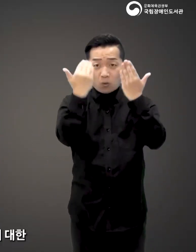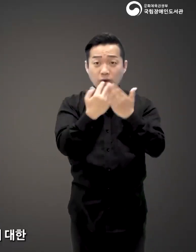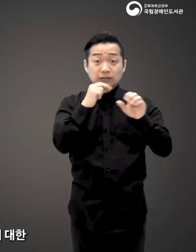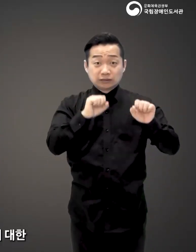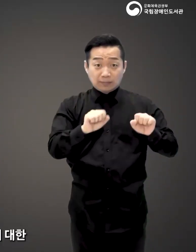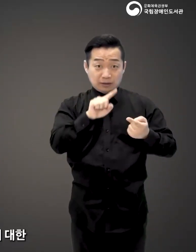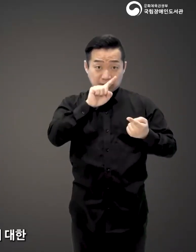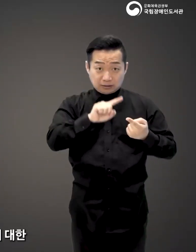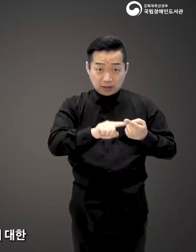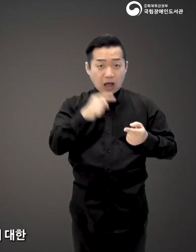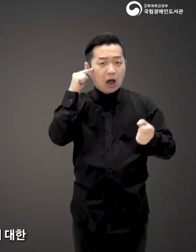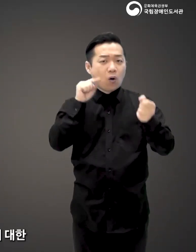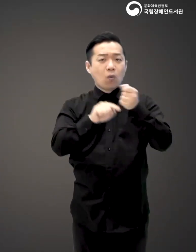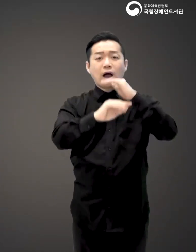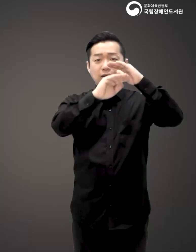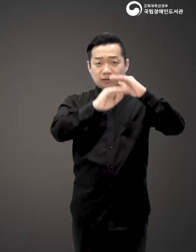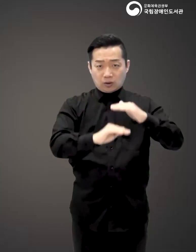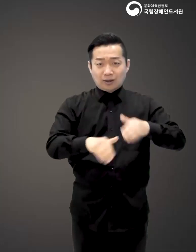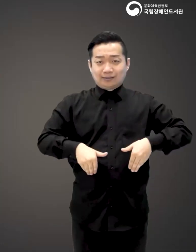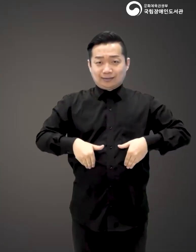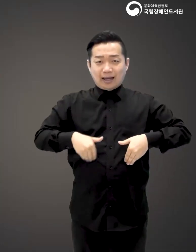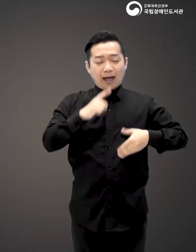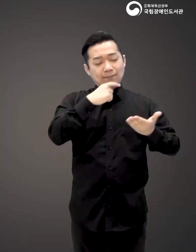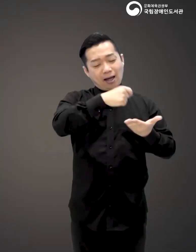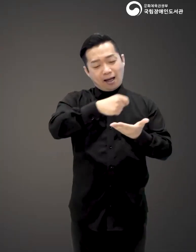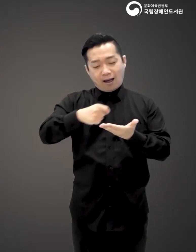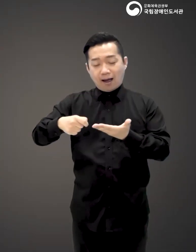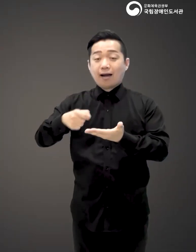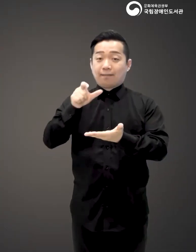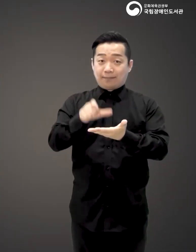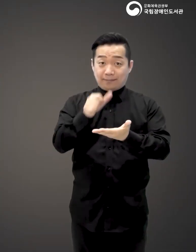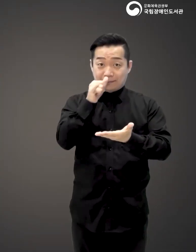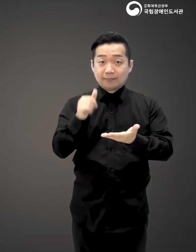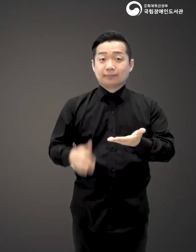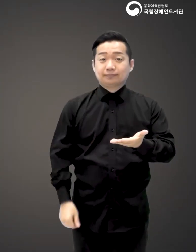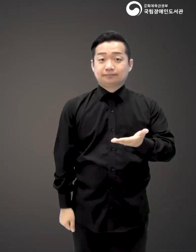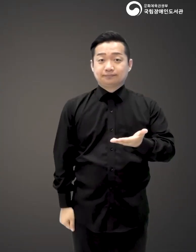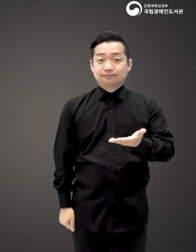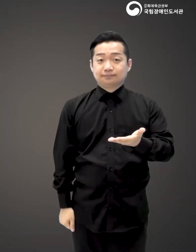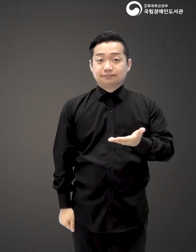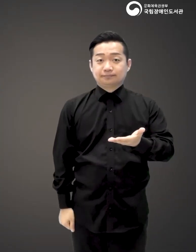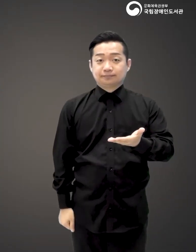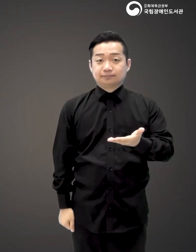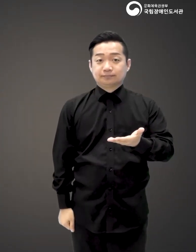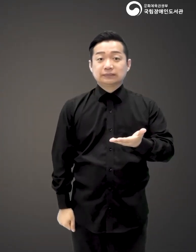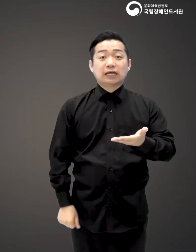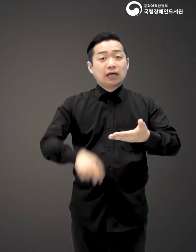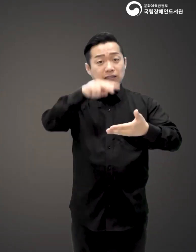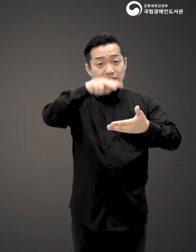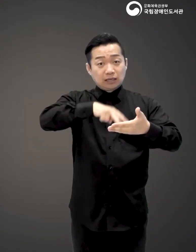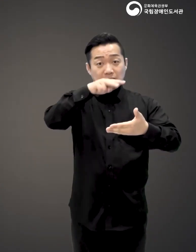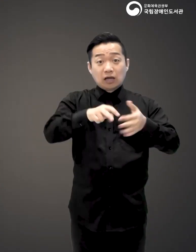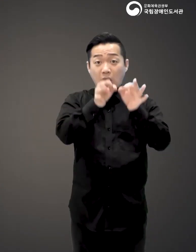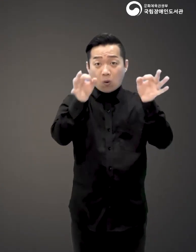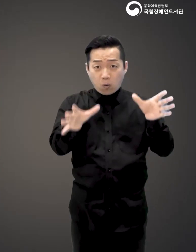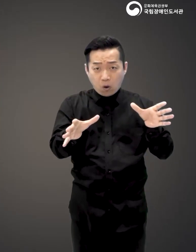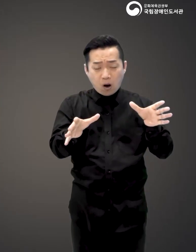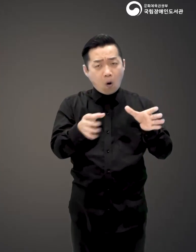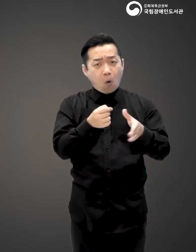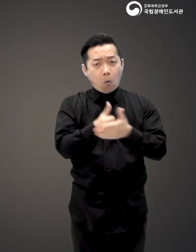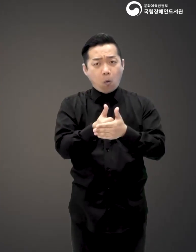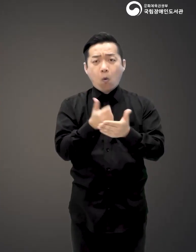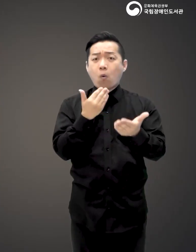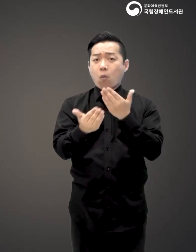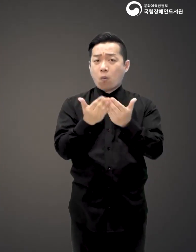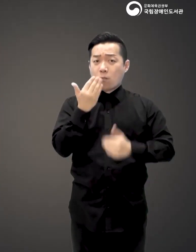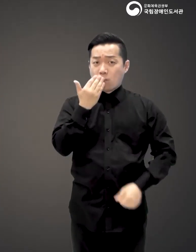우리들을 둘러싼 모든 생명에 대한 과학적 사실들이 따뜻한 말투로 적혀져 있죠 책을 읽는 동안 참